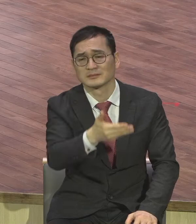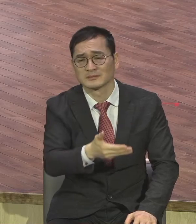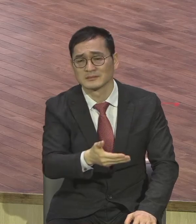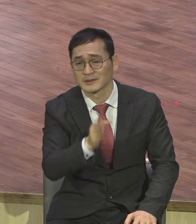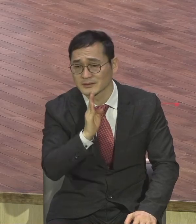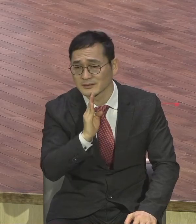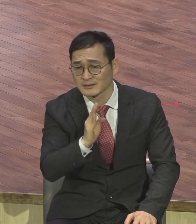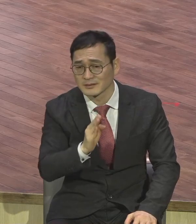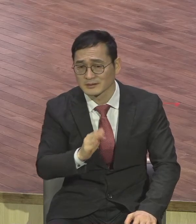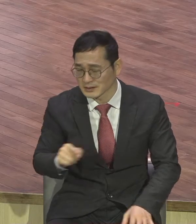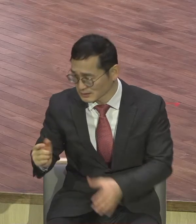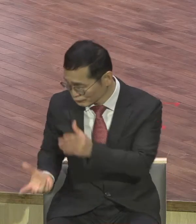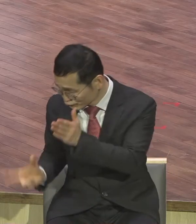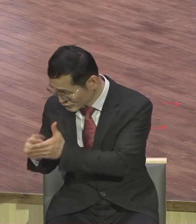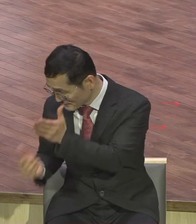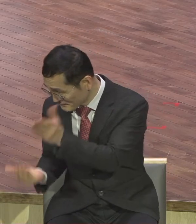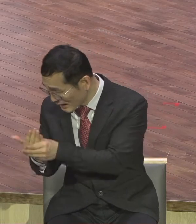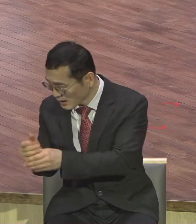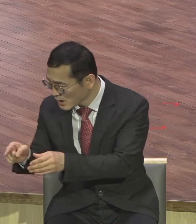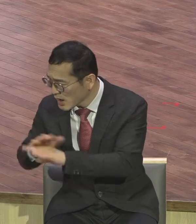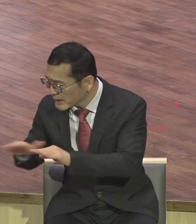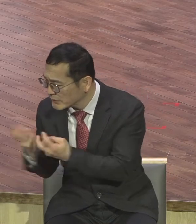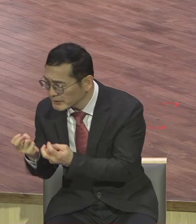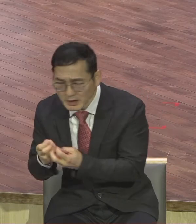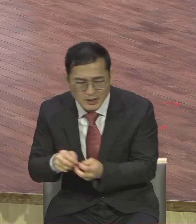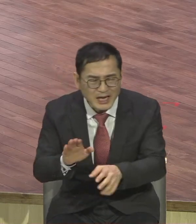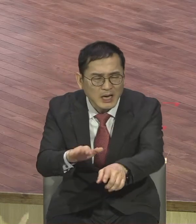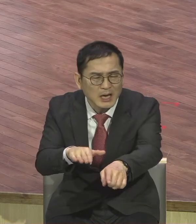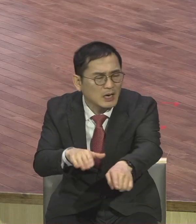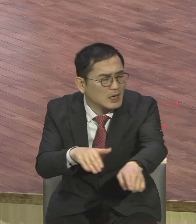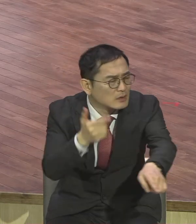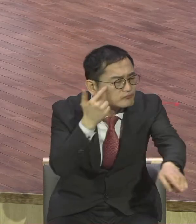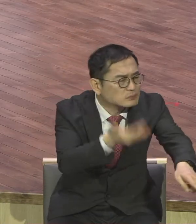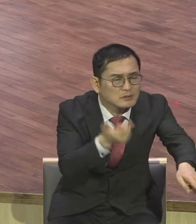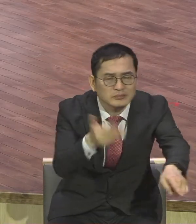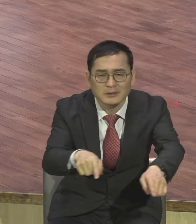인간적 인간적 기준에서 봅니다 답 없죠 뭐